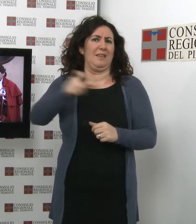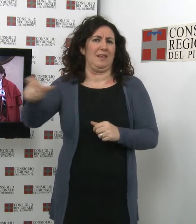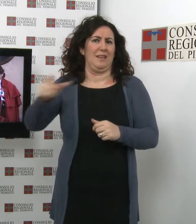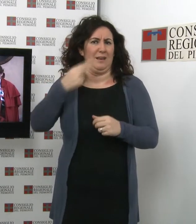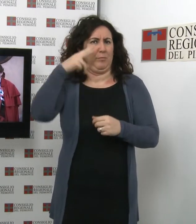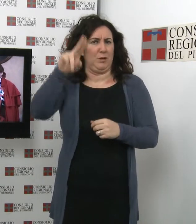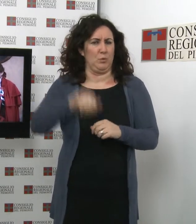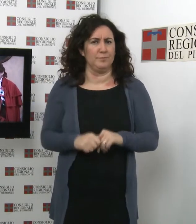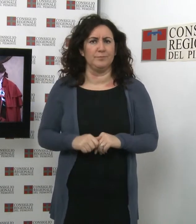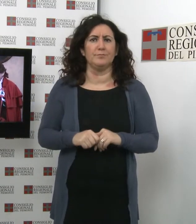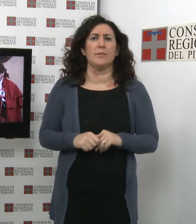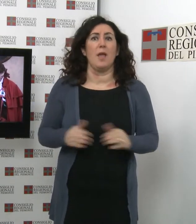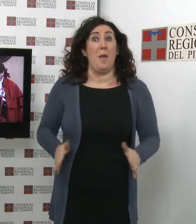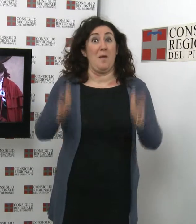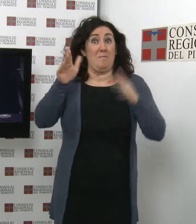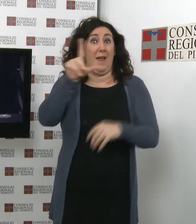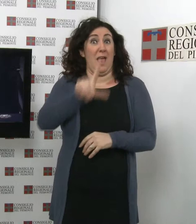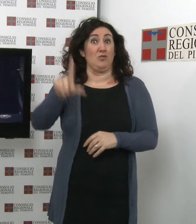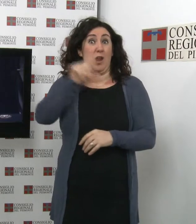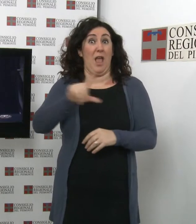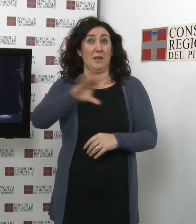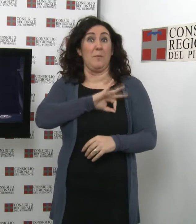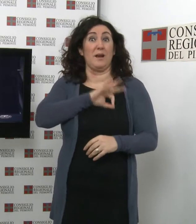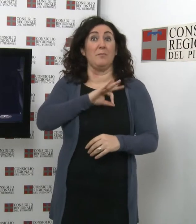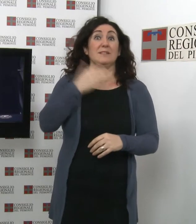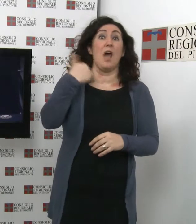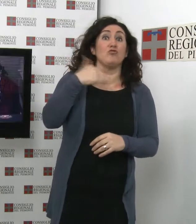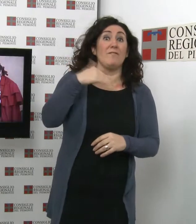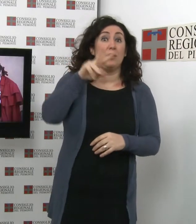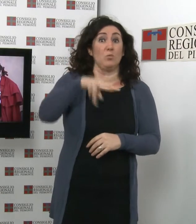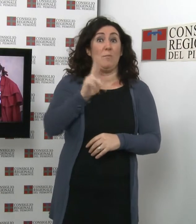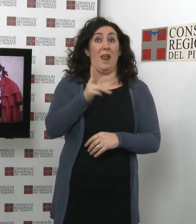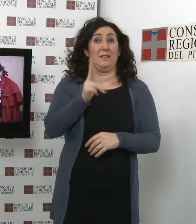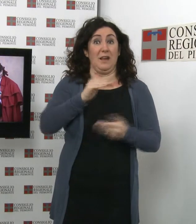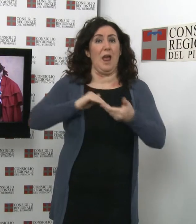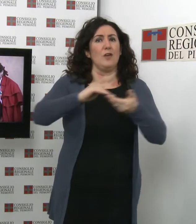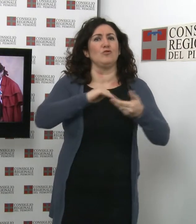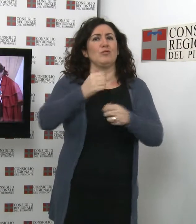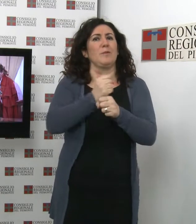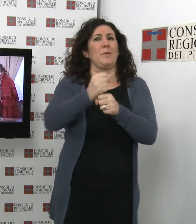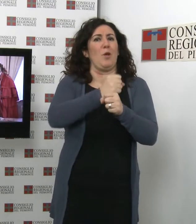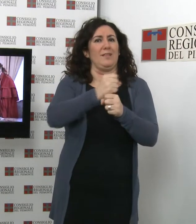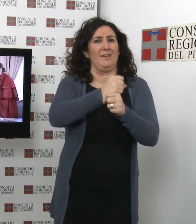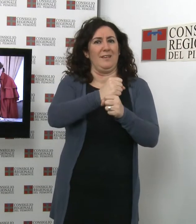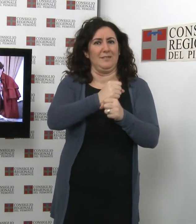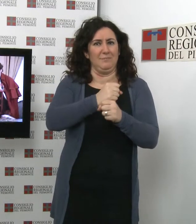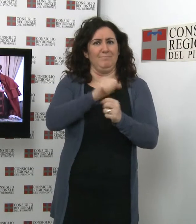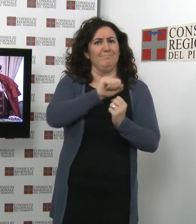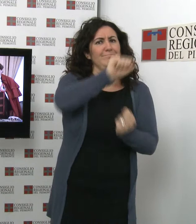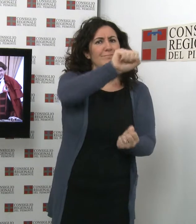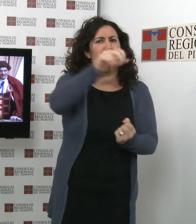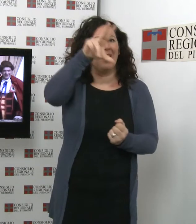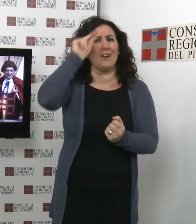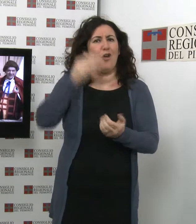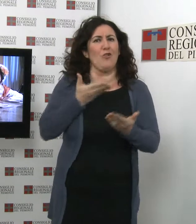A Palazzo Laskaris sono stati consegnati i premi San Giovanni 2013 dell'Association Piemonteisa, riconoscimenti a chi ha reso